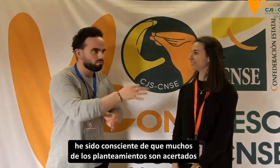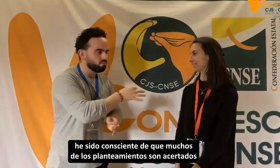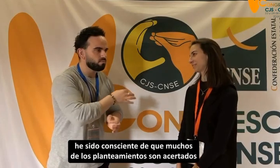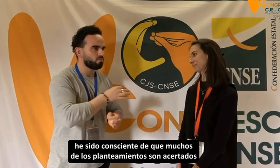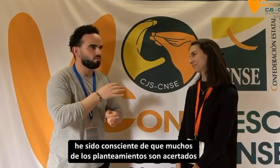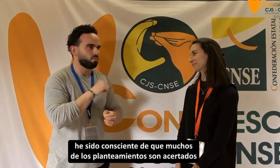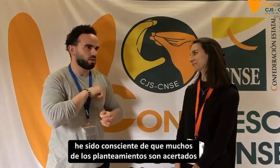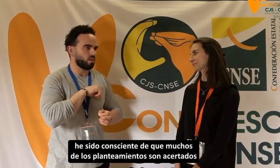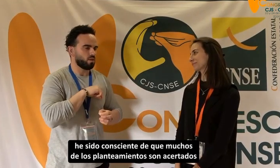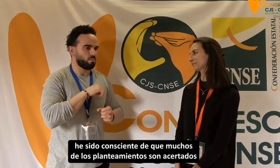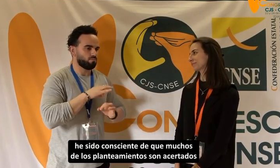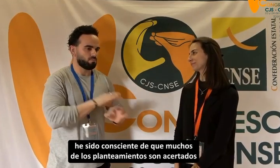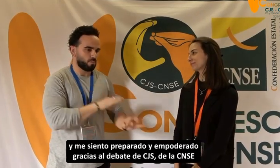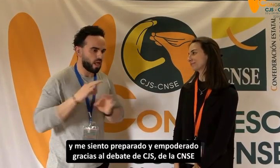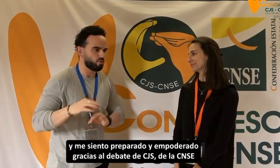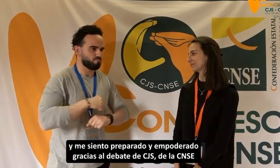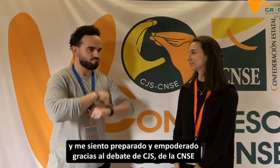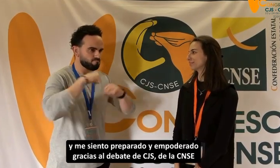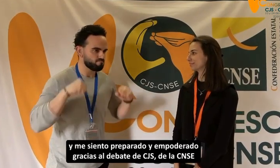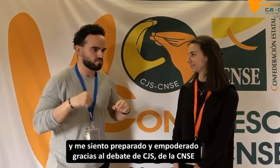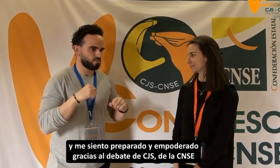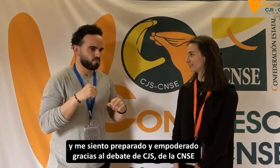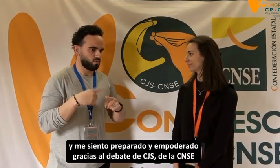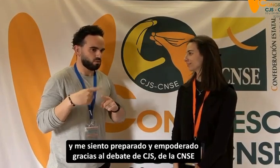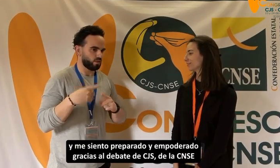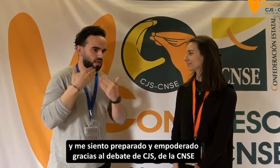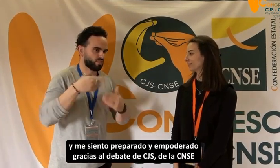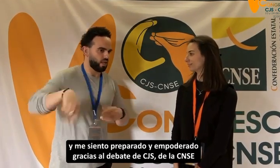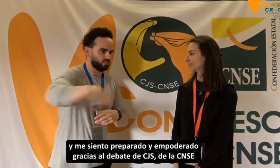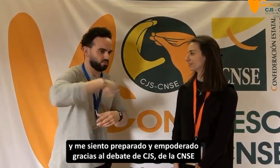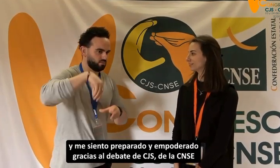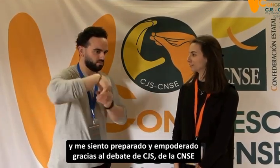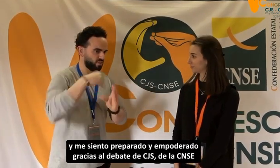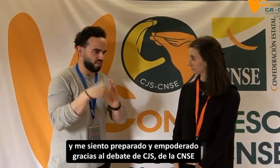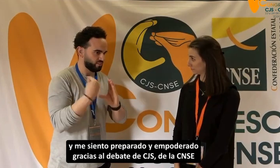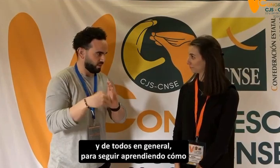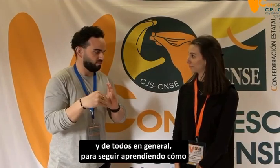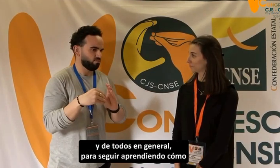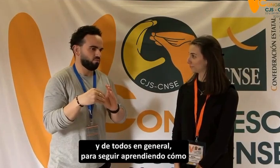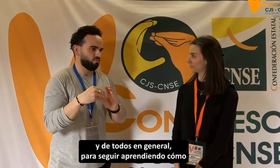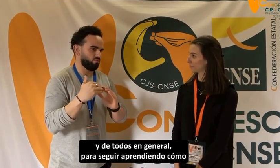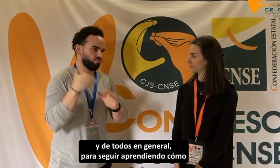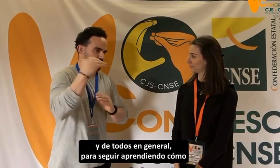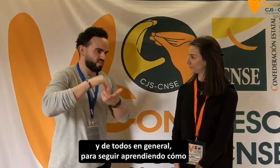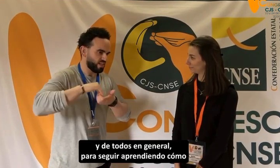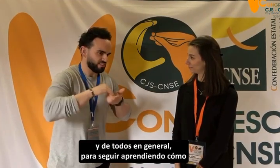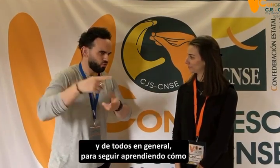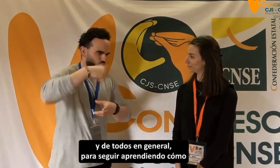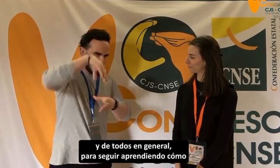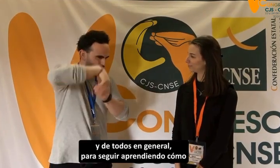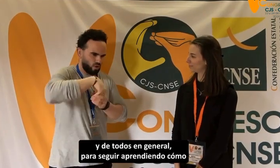muchos de los planteamientos son acertados y me siento preparado y empoderado gracias al debate de CJS, de la CNSE y de todos